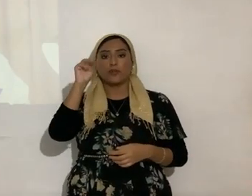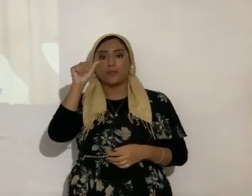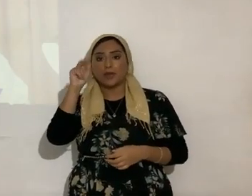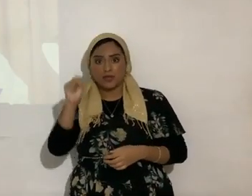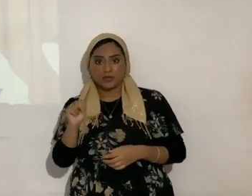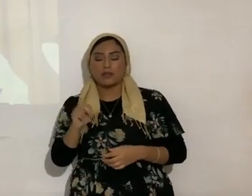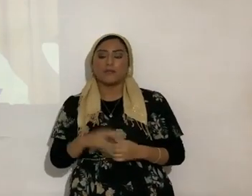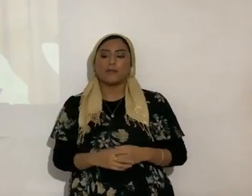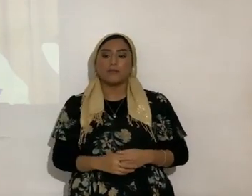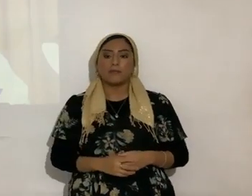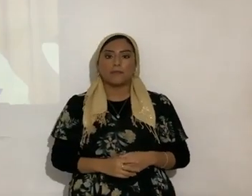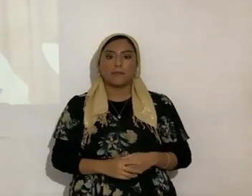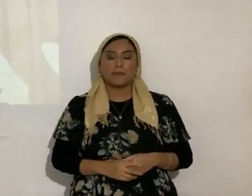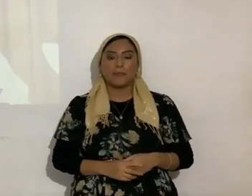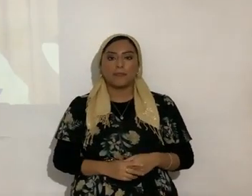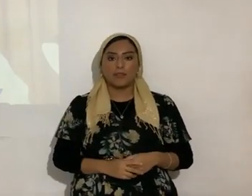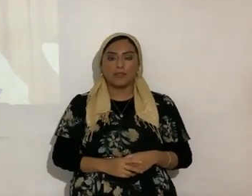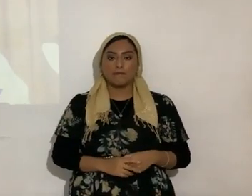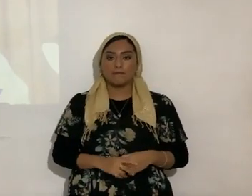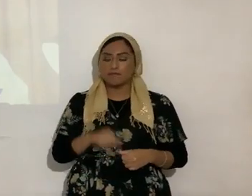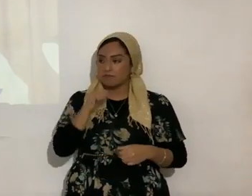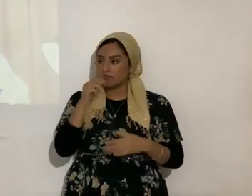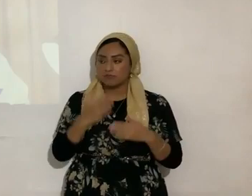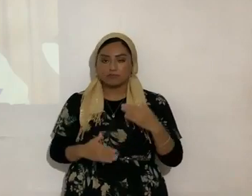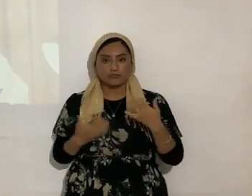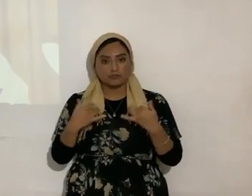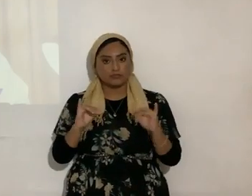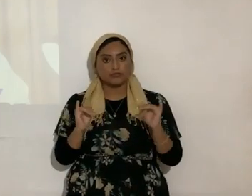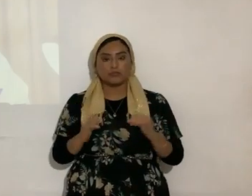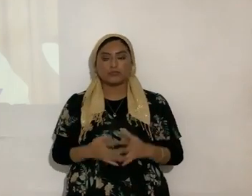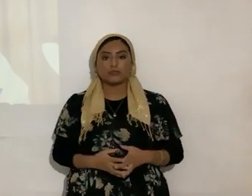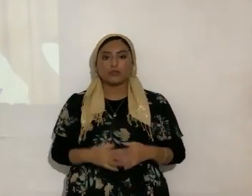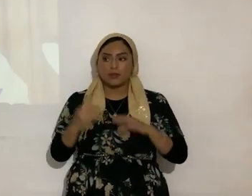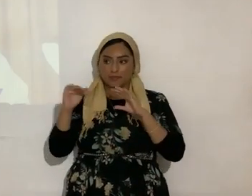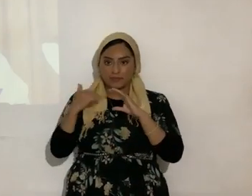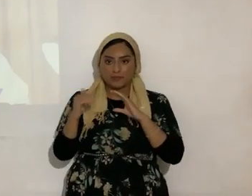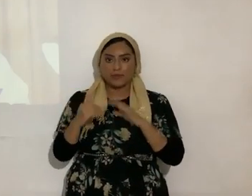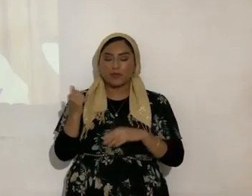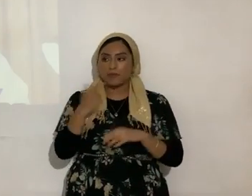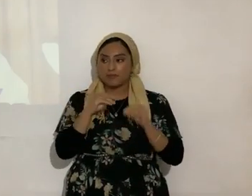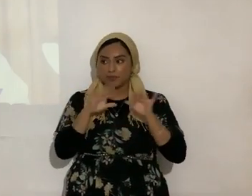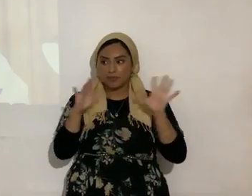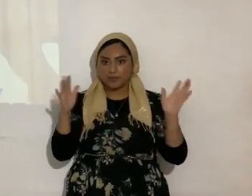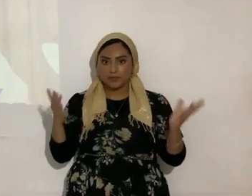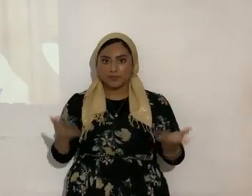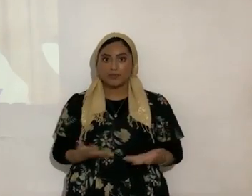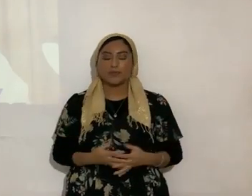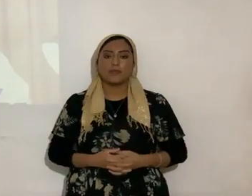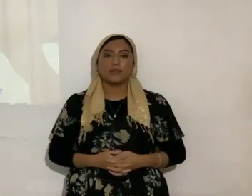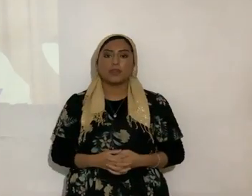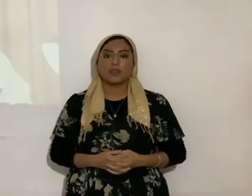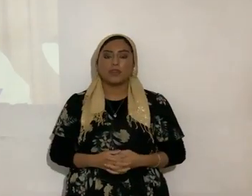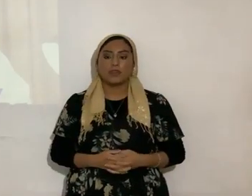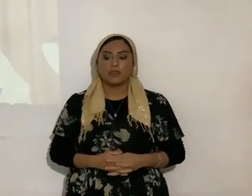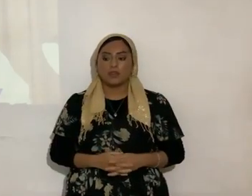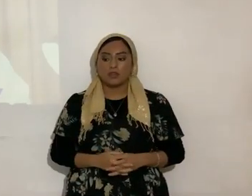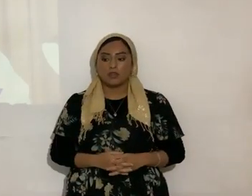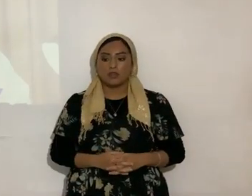no se ha, no se ha, no se ha terminado, ¿de acuerdo?, mándenla todos sus contactos, mándenla, entonces, en buzones, donde no sea